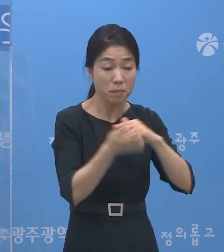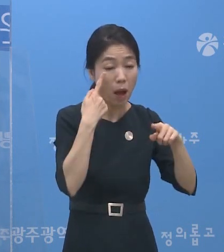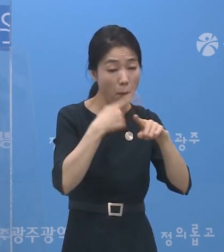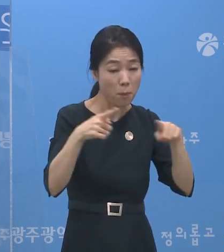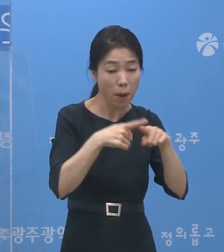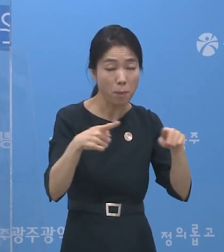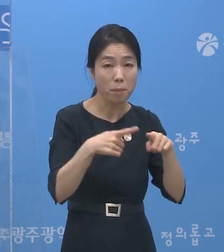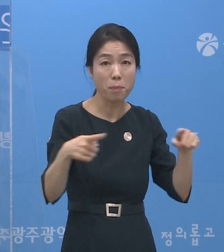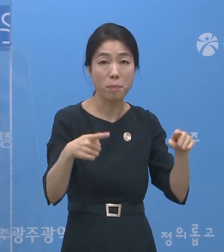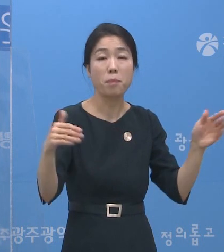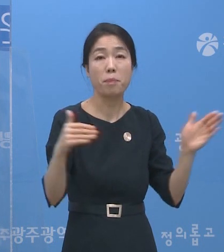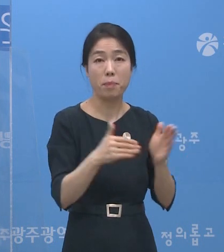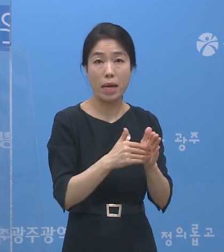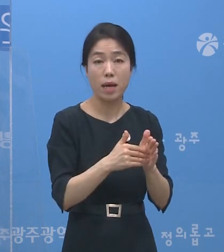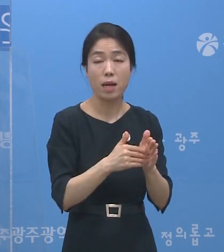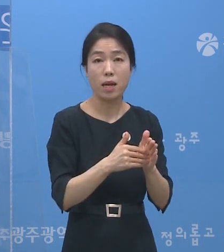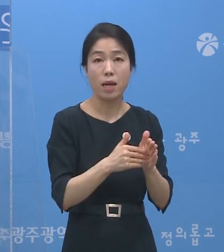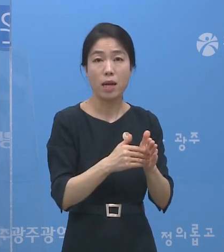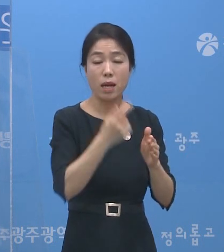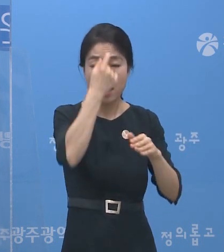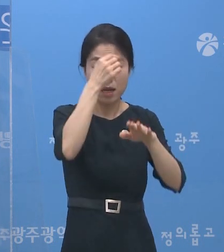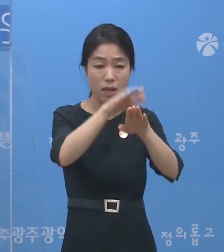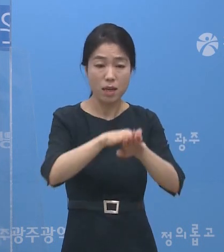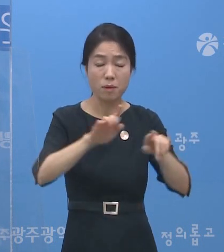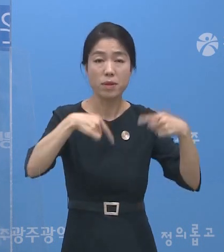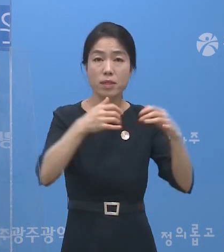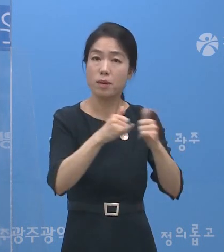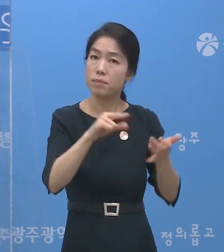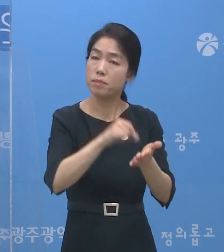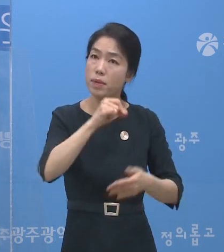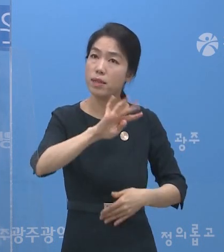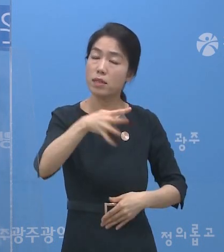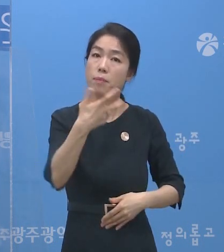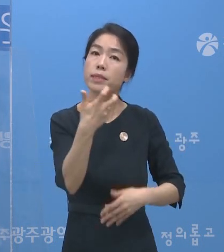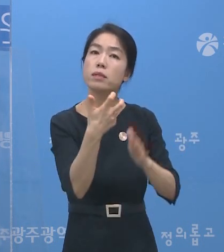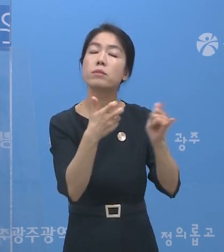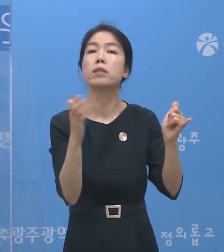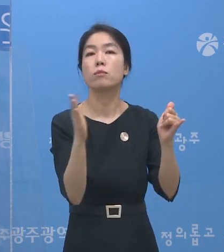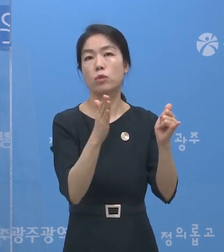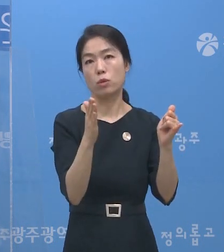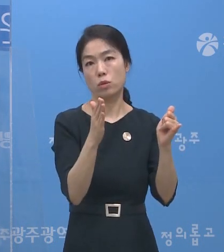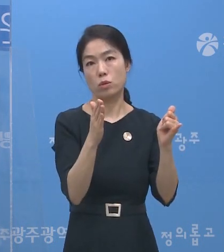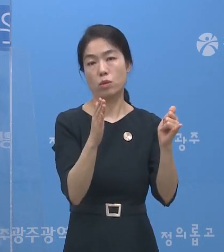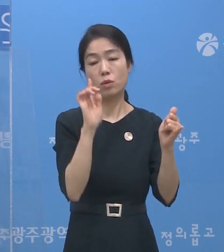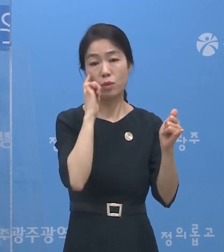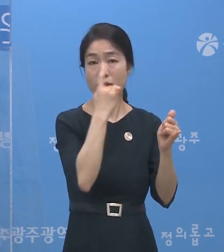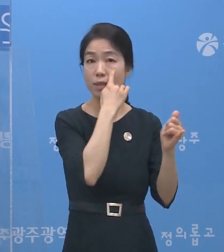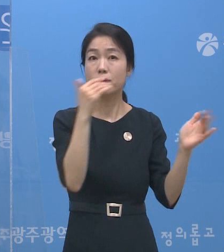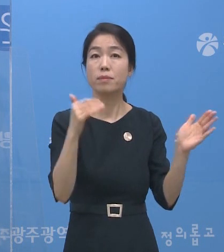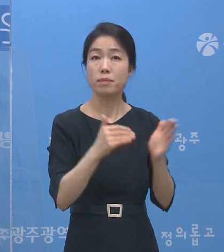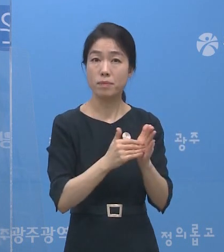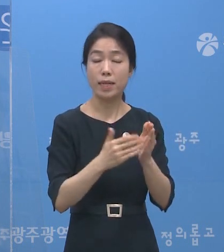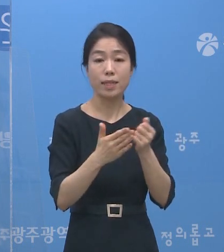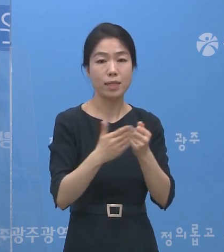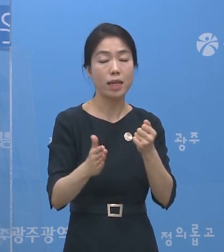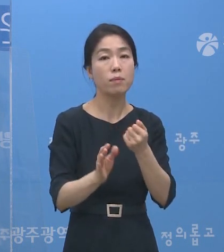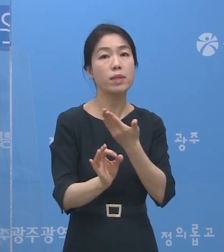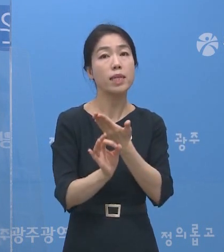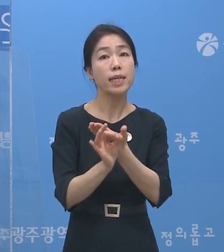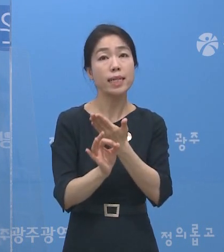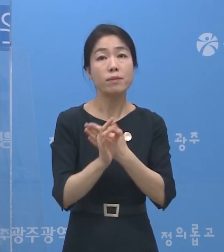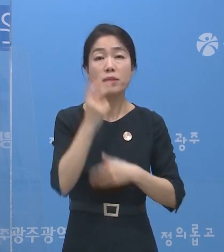실시했고요. 예배 참석자가 한 470여 명 정도인 걸로 확인됐습니다. 그래서 임시